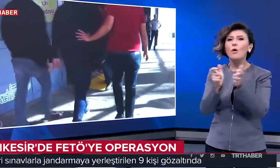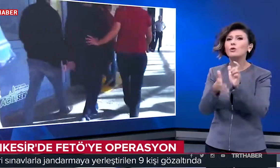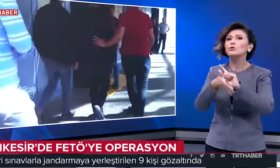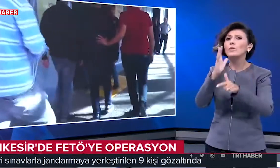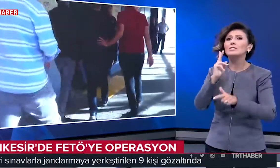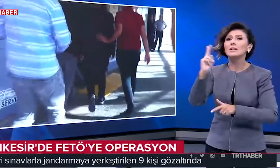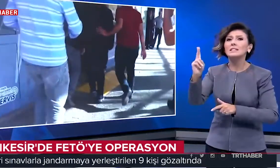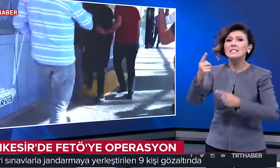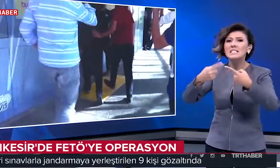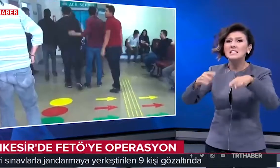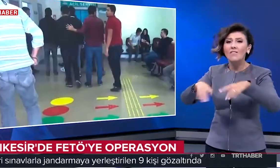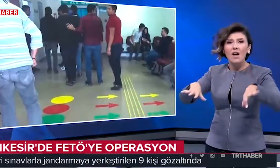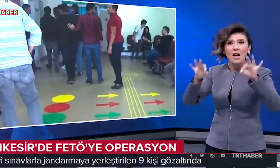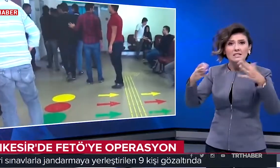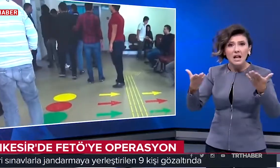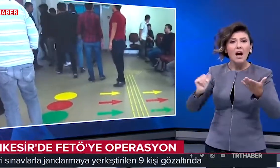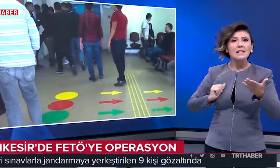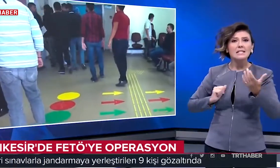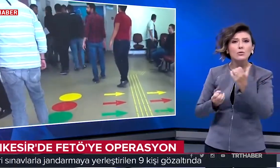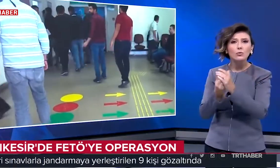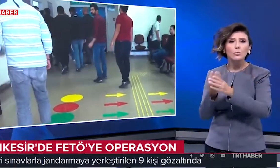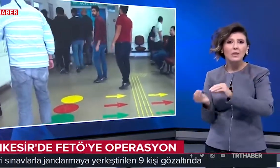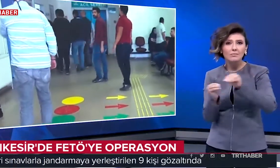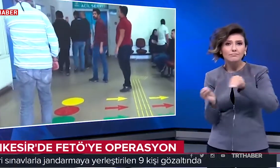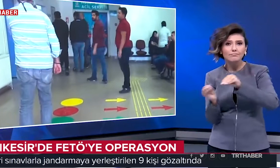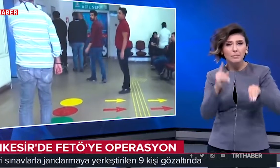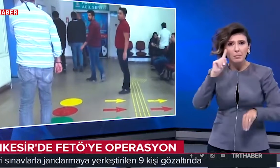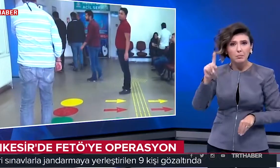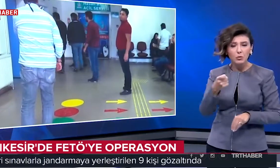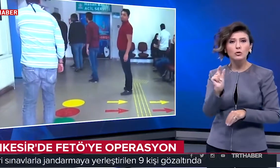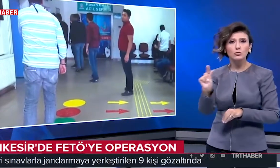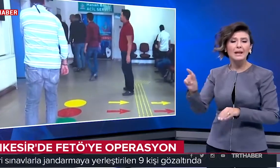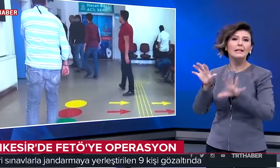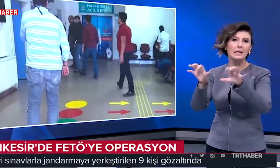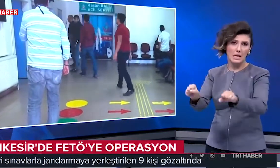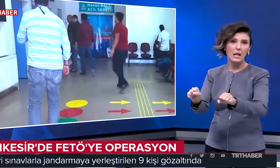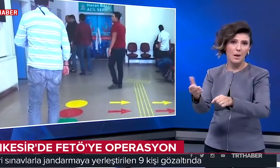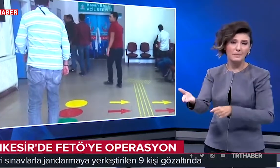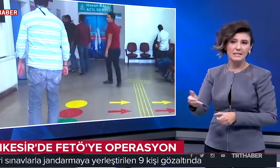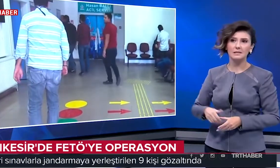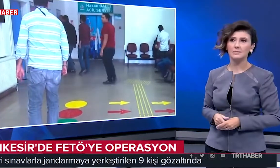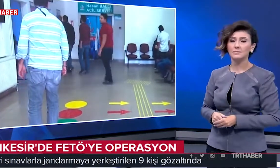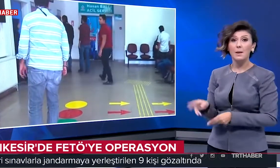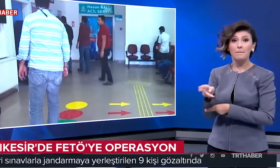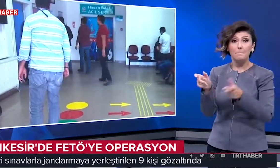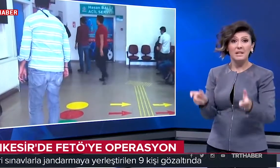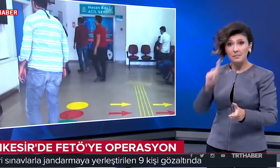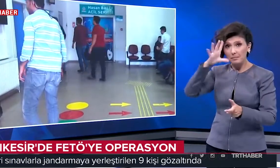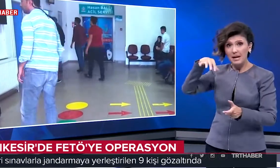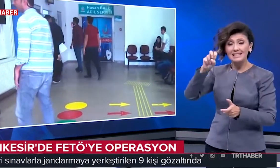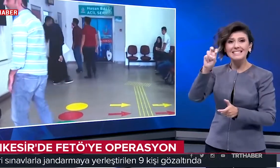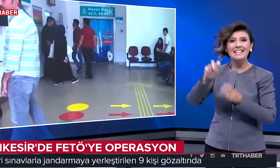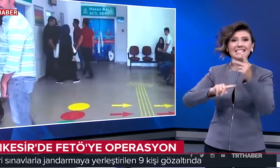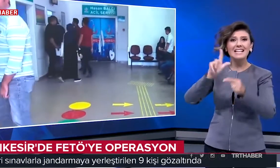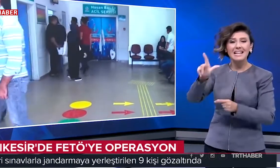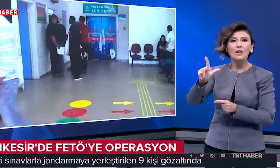yöneticileri tarafından sınavlara hazırlanarak askeri kurumlara yerleştirildikleri tespit edilen şüphelilerin yakalanmasıydı. Balıkesir merkezde 8